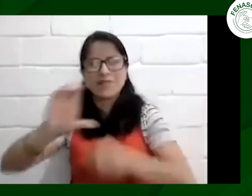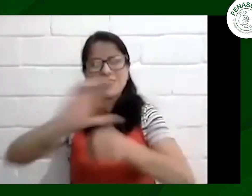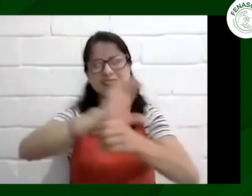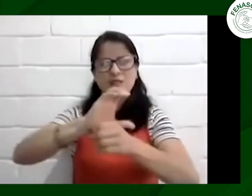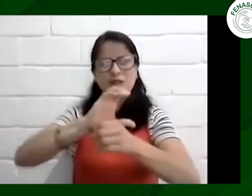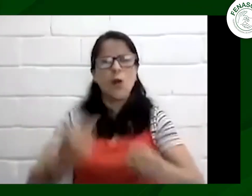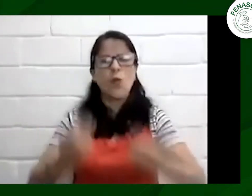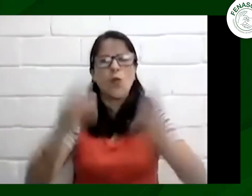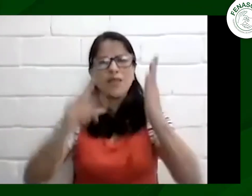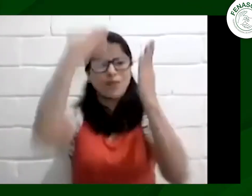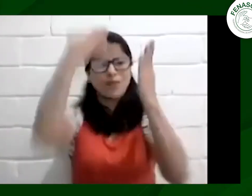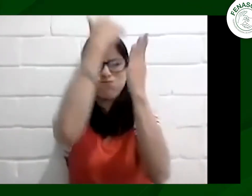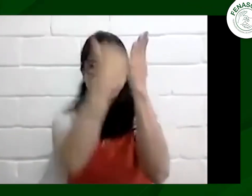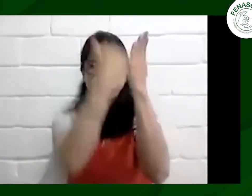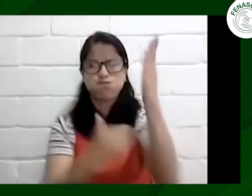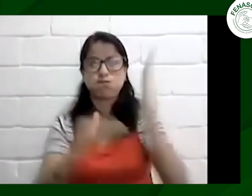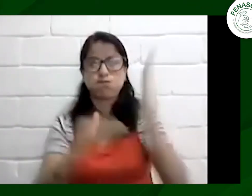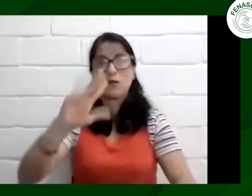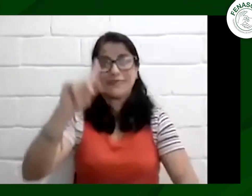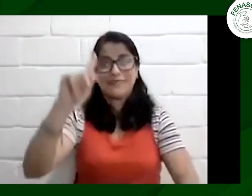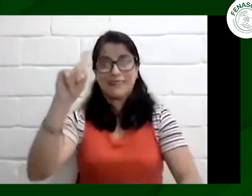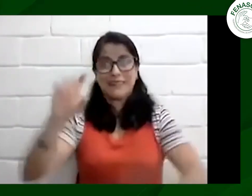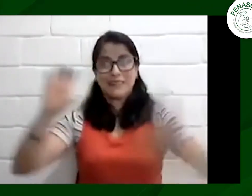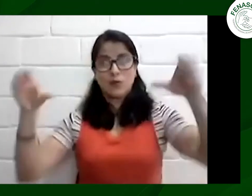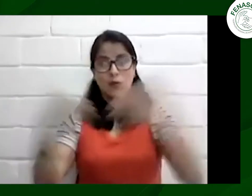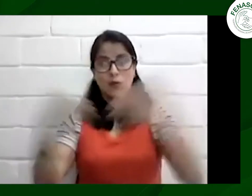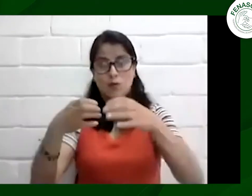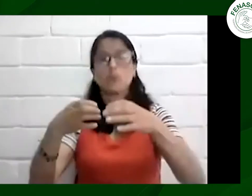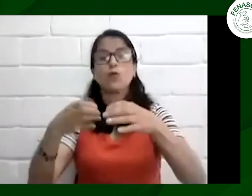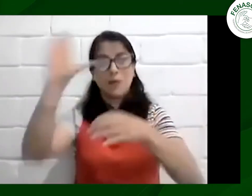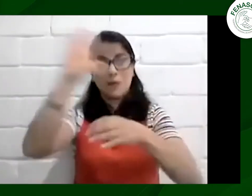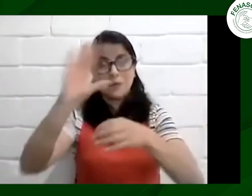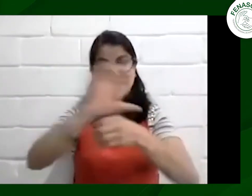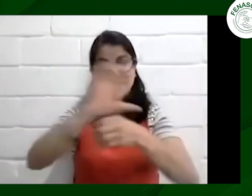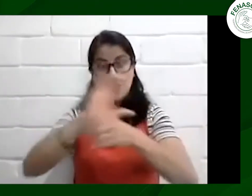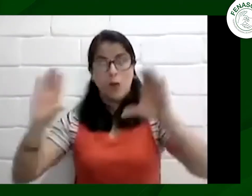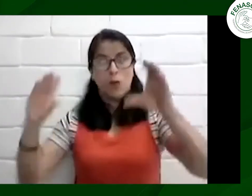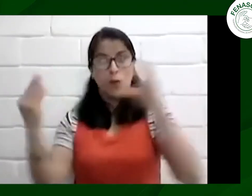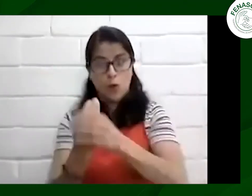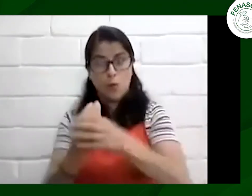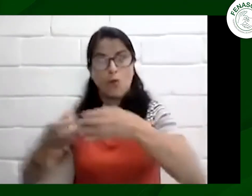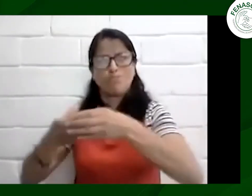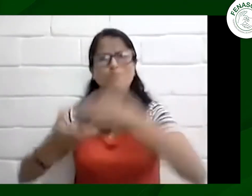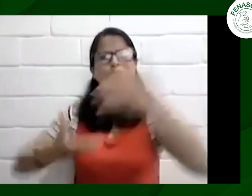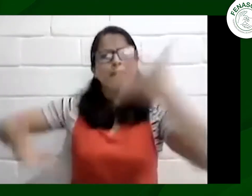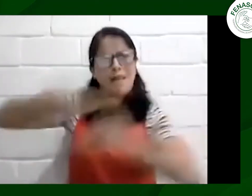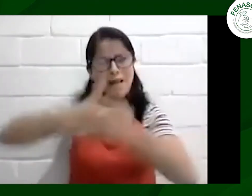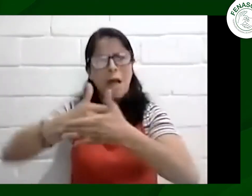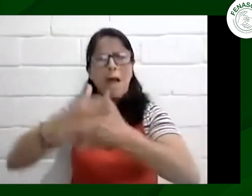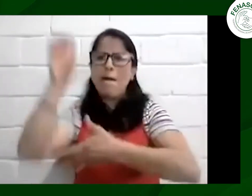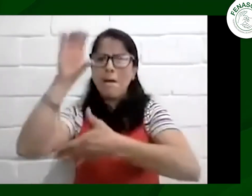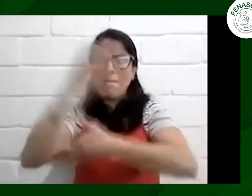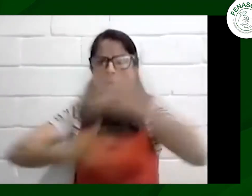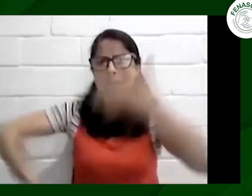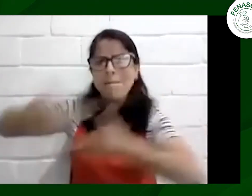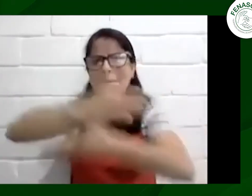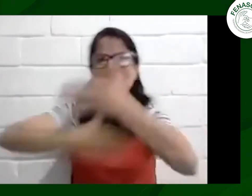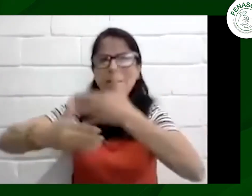inicialmente se formó un grupo de whatsapp con todas las asociaciones a nivel nacional en este grupo de whatsapp se